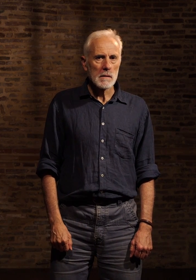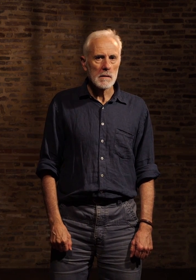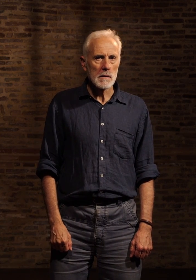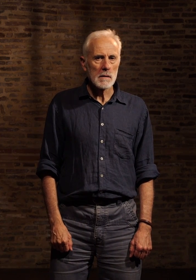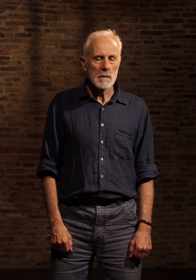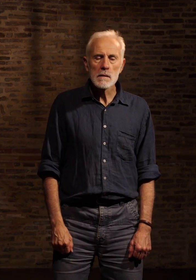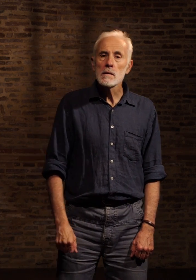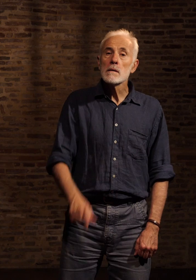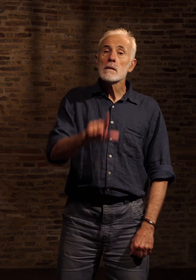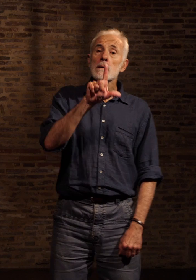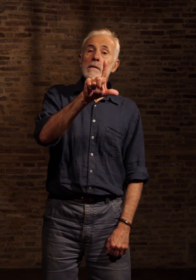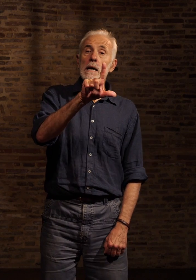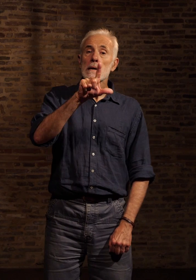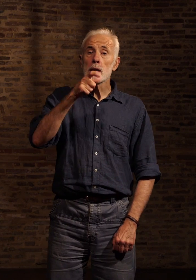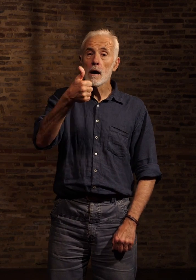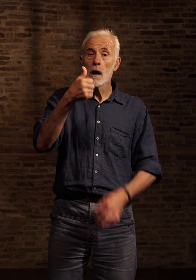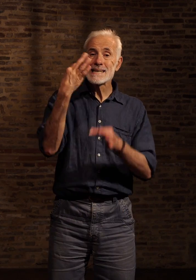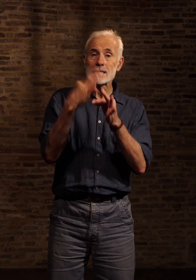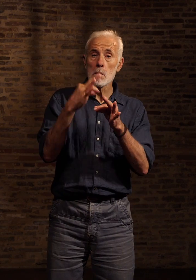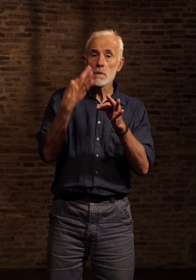Le 21 septembre 1964